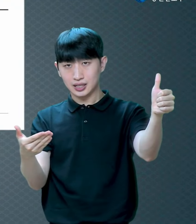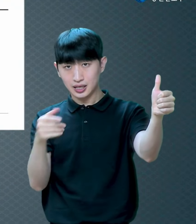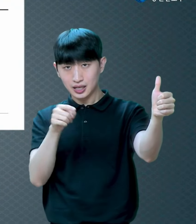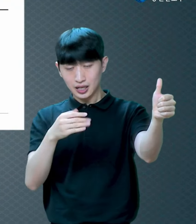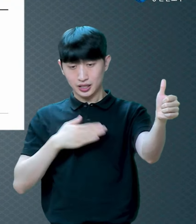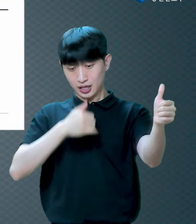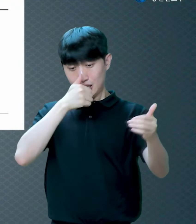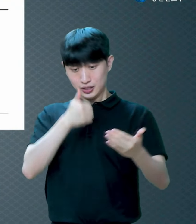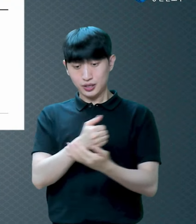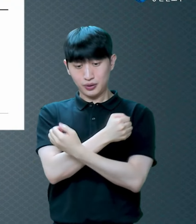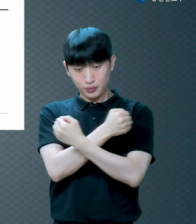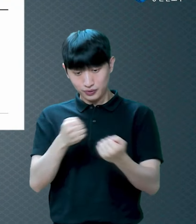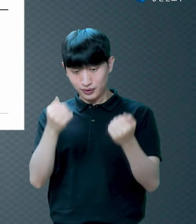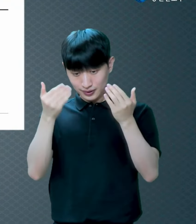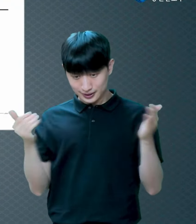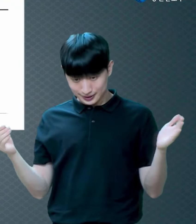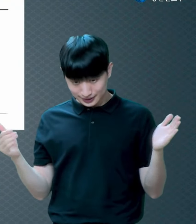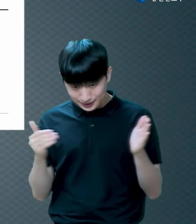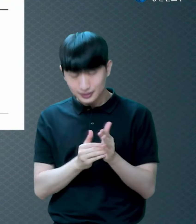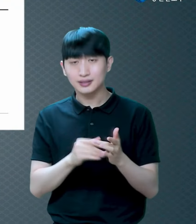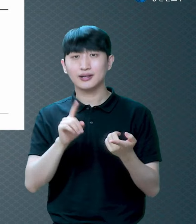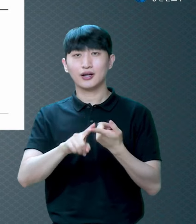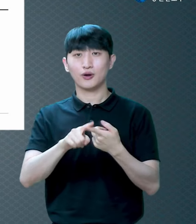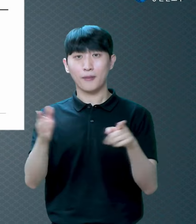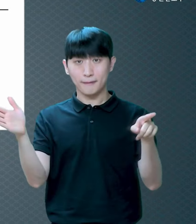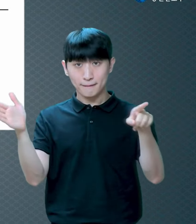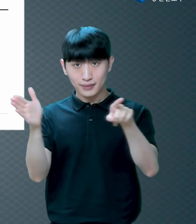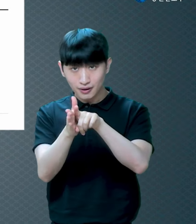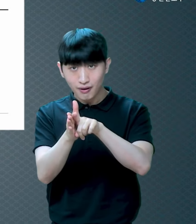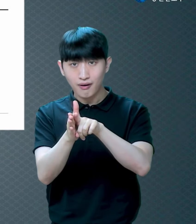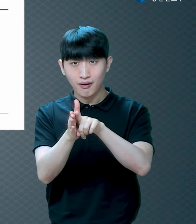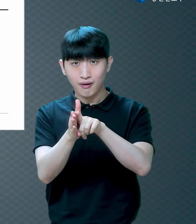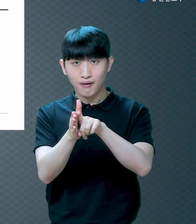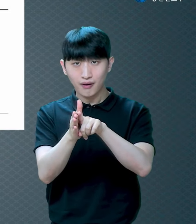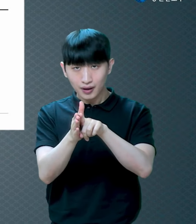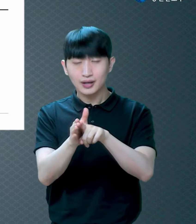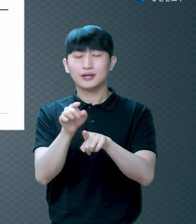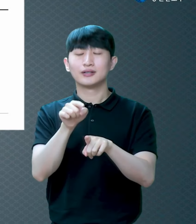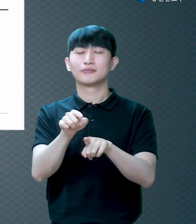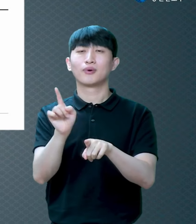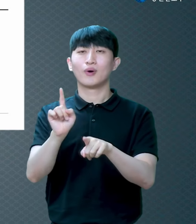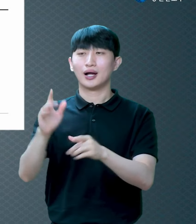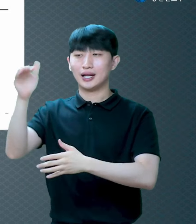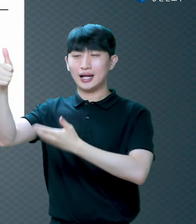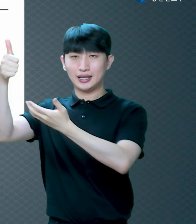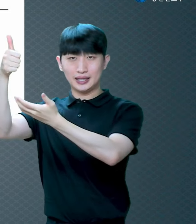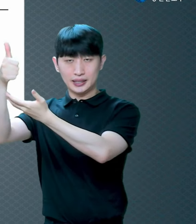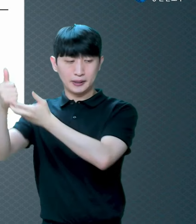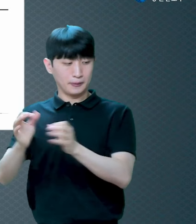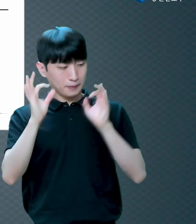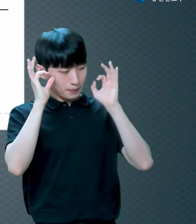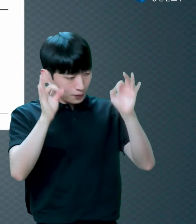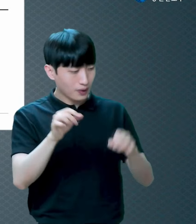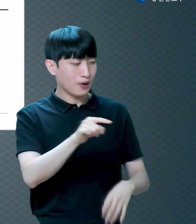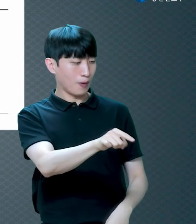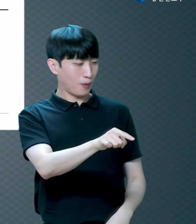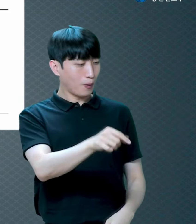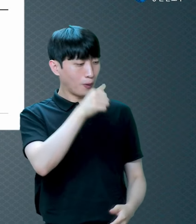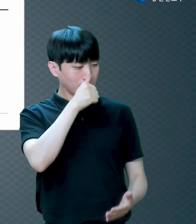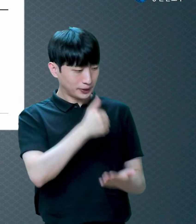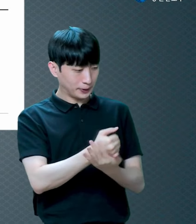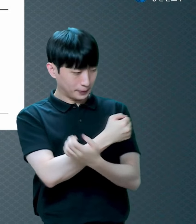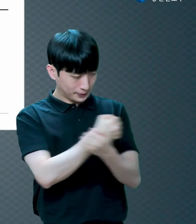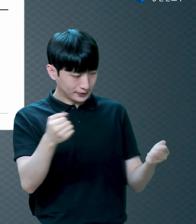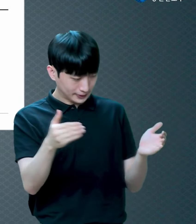믿음으로 말미암아 하나님 앞에 인정된 상태 그런데 내가 뭐 했어요